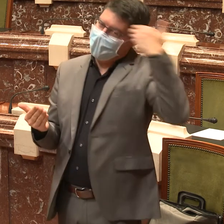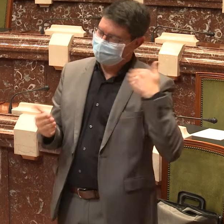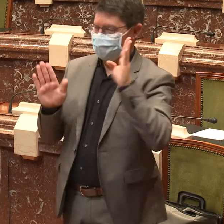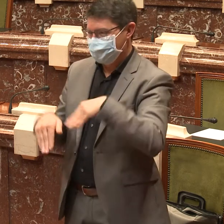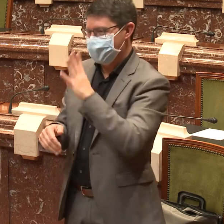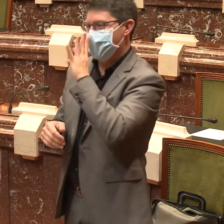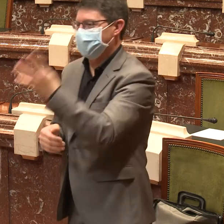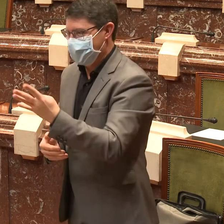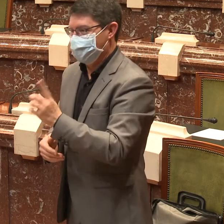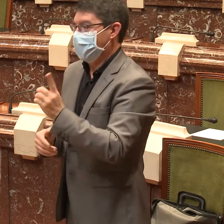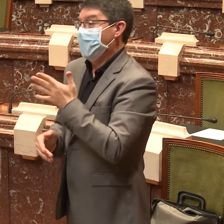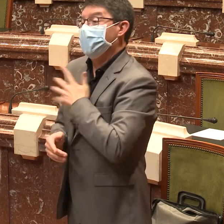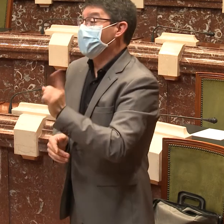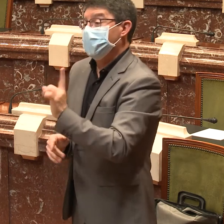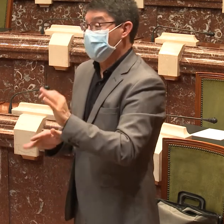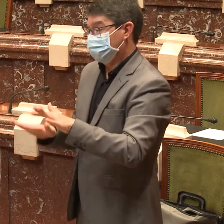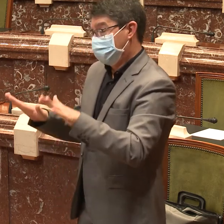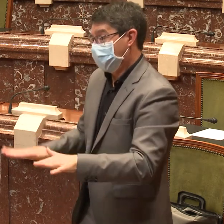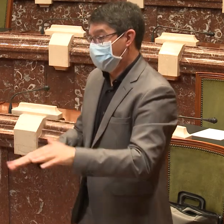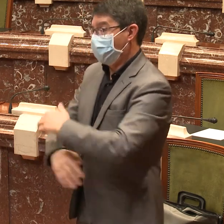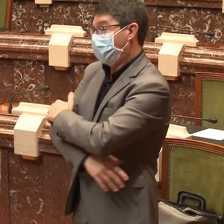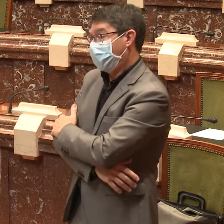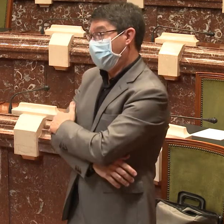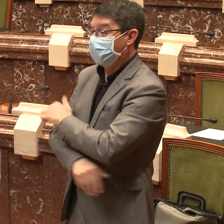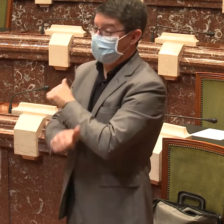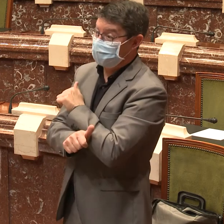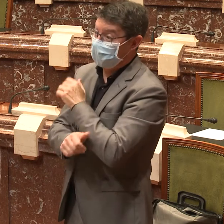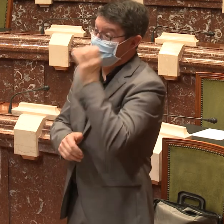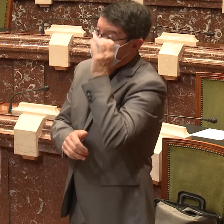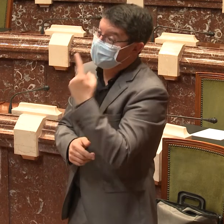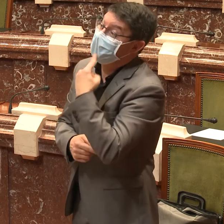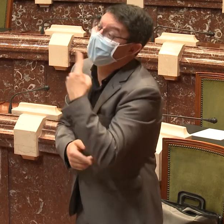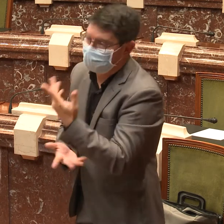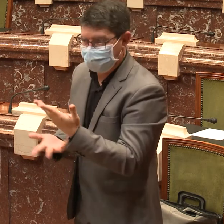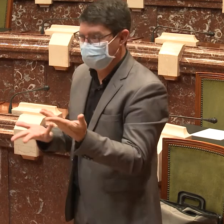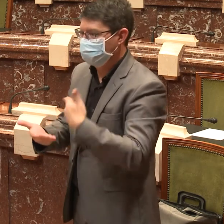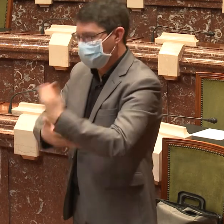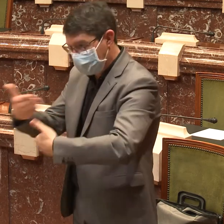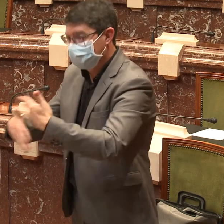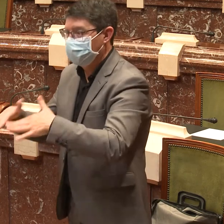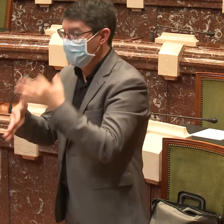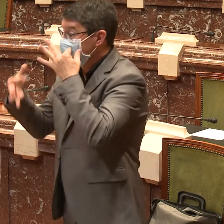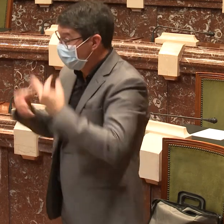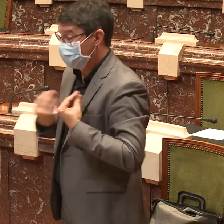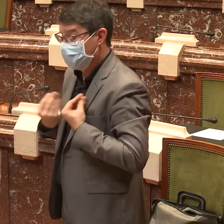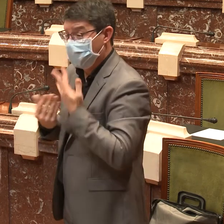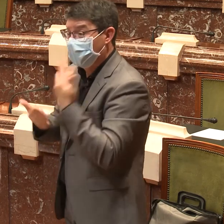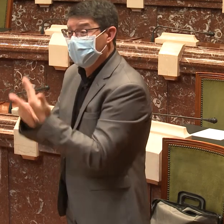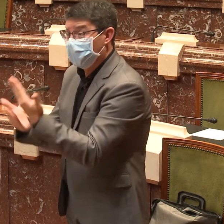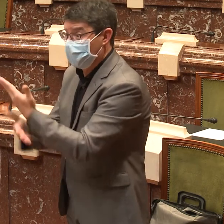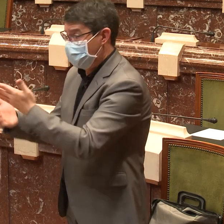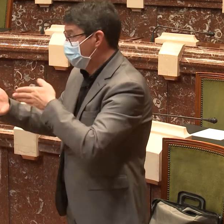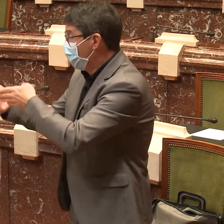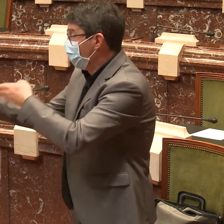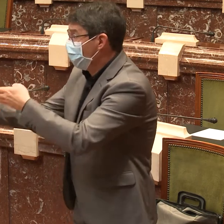años se noten las mejoras, comparándolos con los últimos cuatro años, que no nos quedemos sentados ni dormidos y